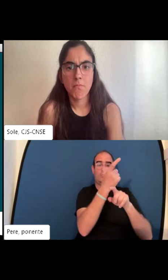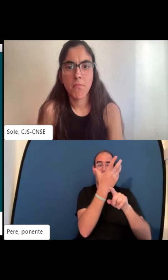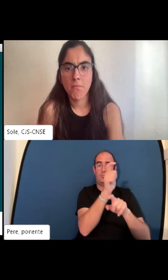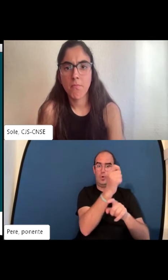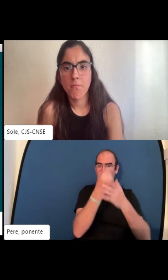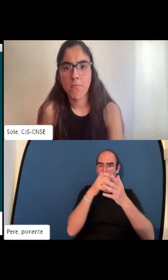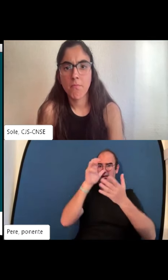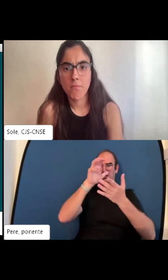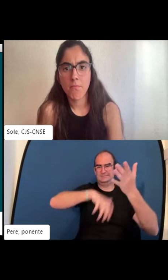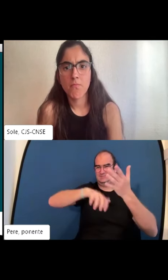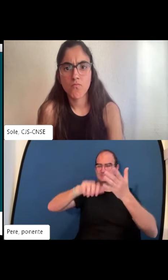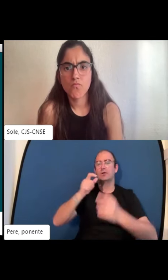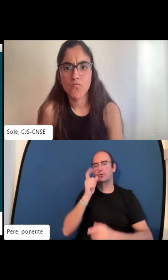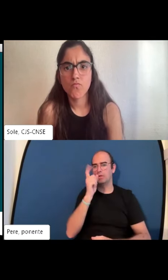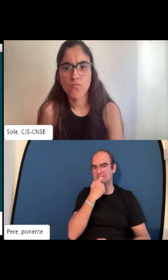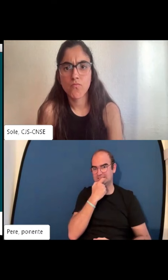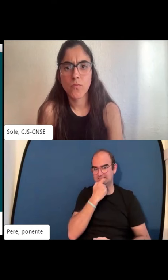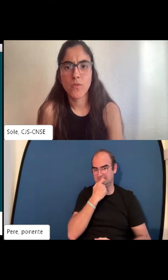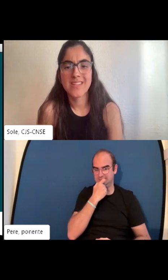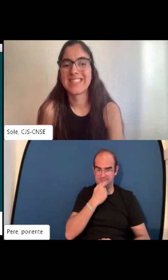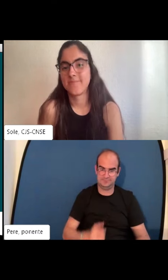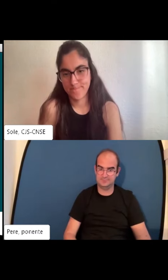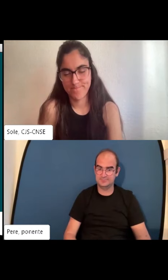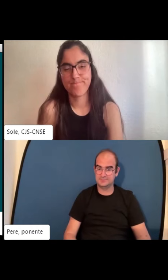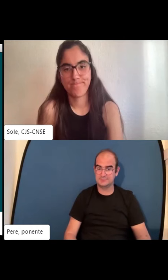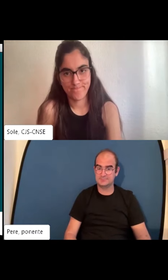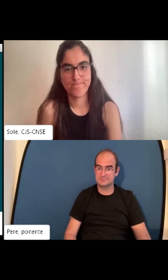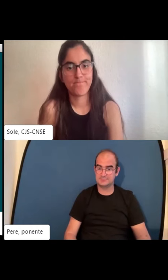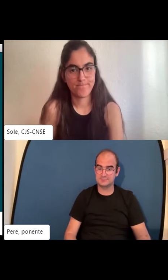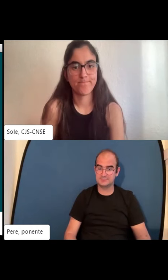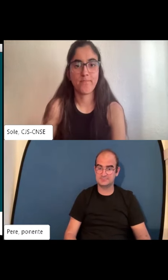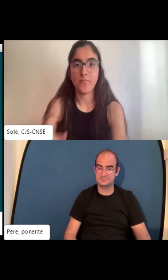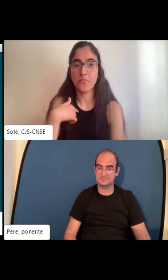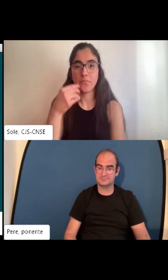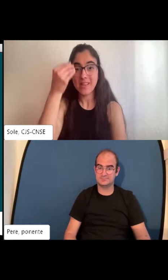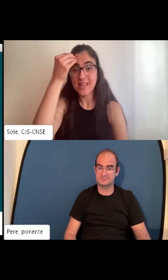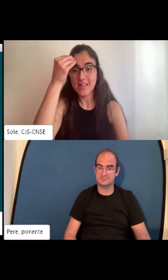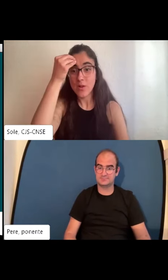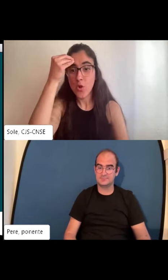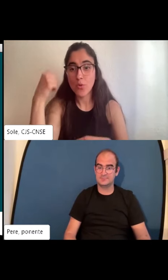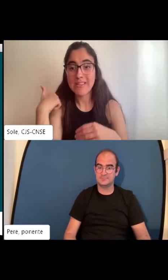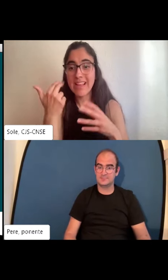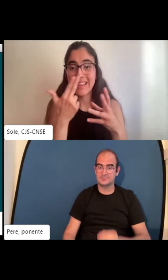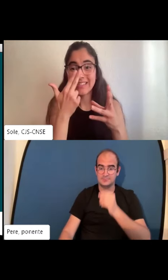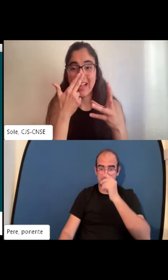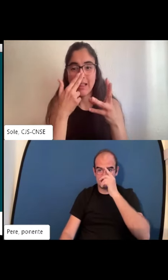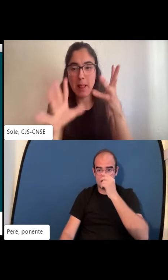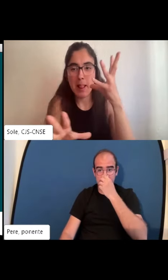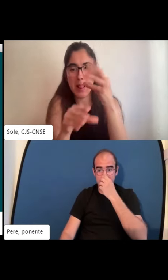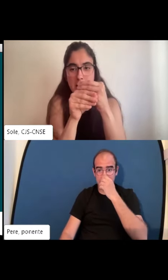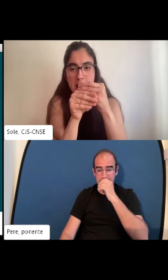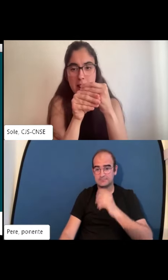cosas positivas negativas que las empresas más de oyentes habían dicho y se valoraban mucho